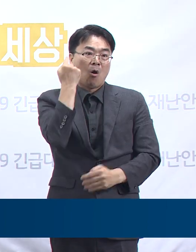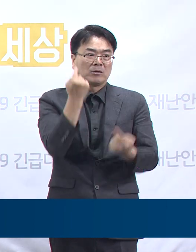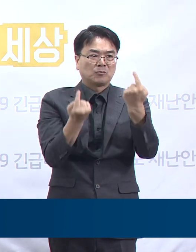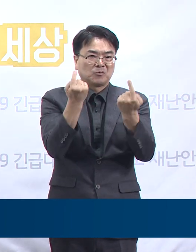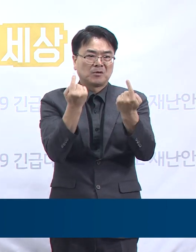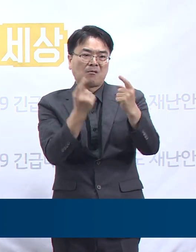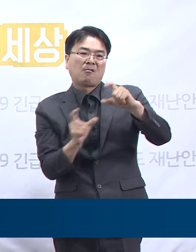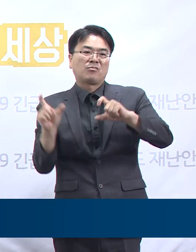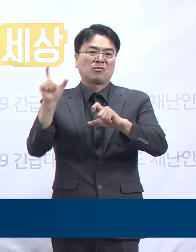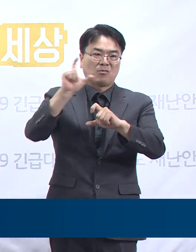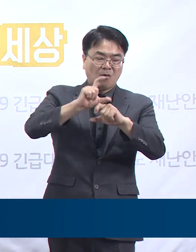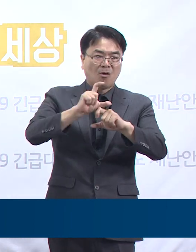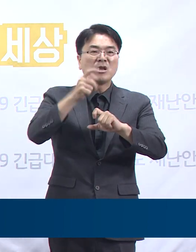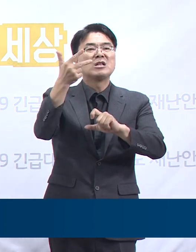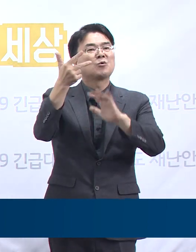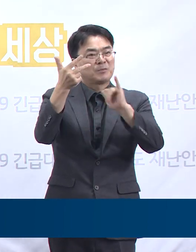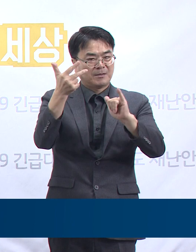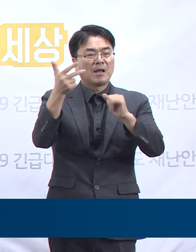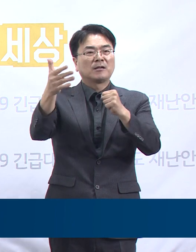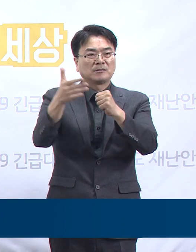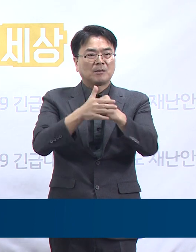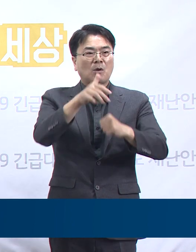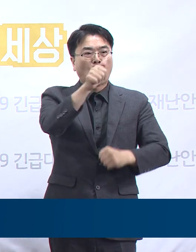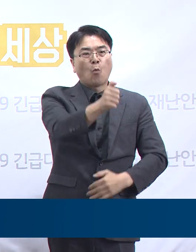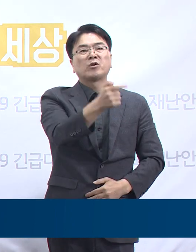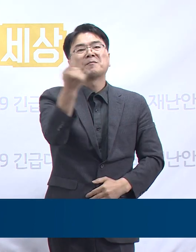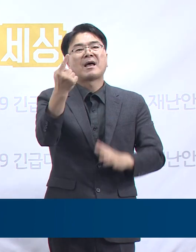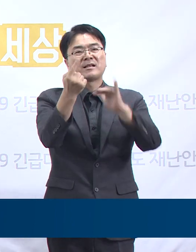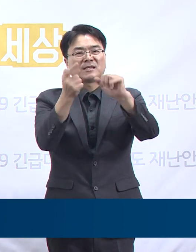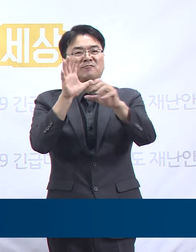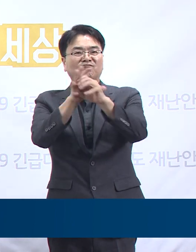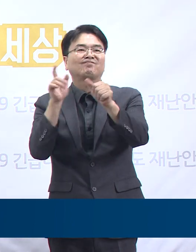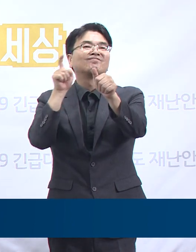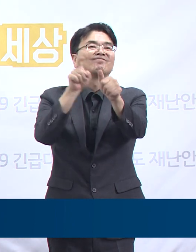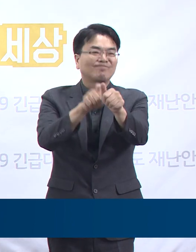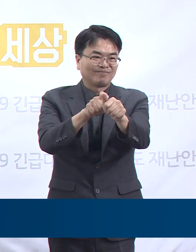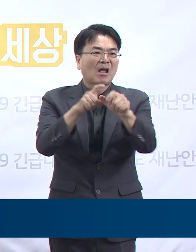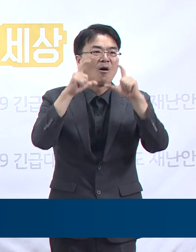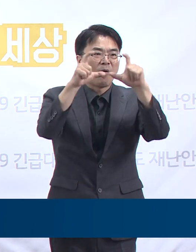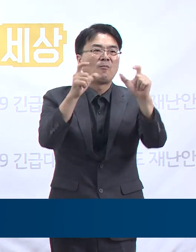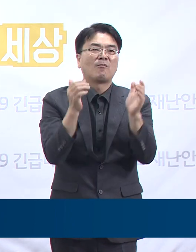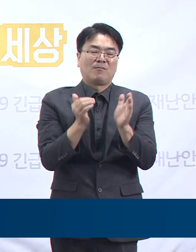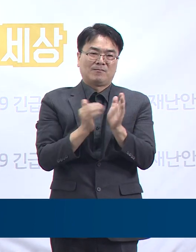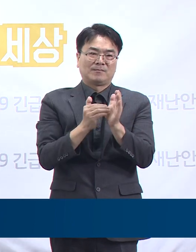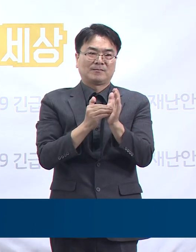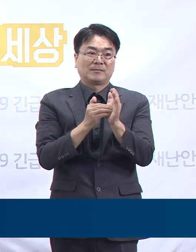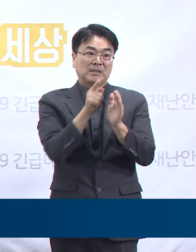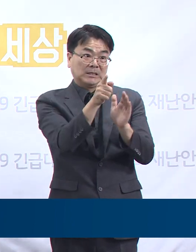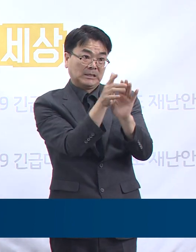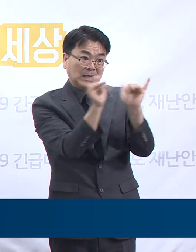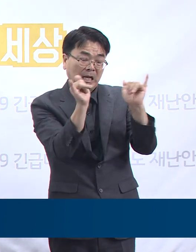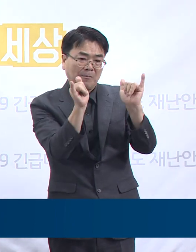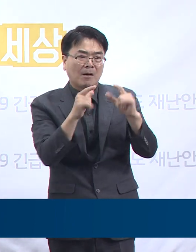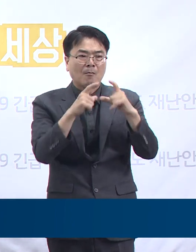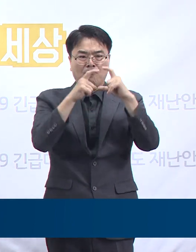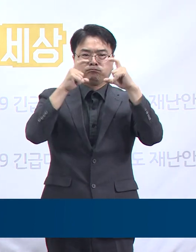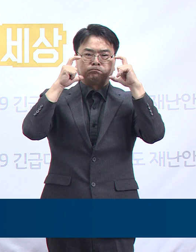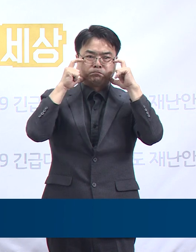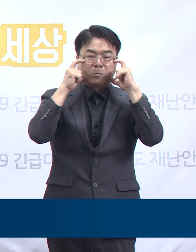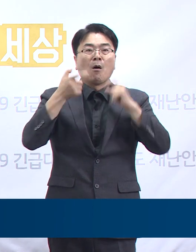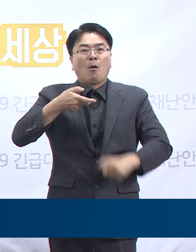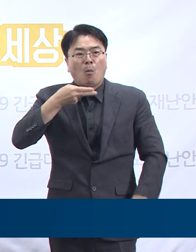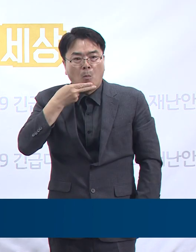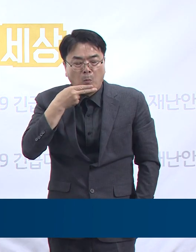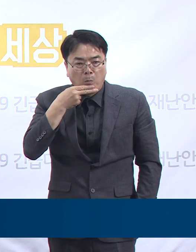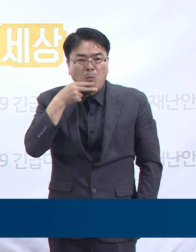증가하여 총 51명으로 늘어났습니다. 확진자가 마스크 착용 없이 해당 커피 전문점에